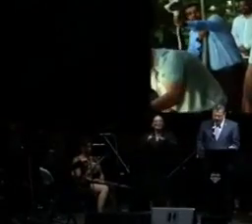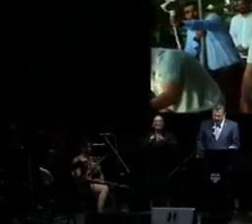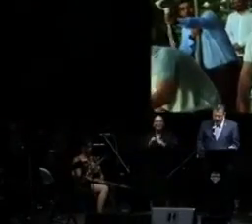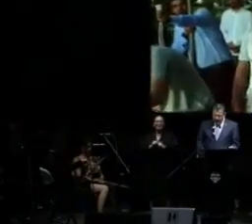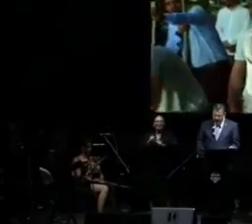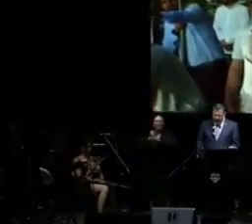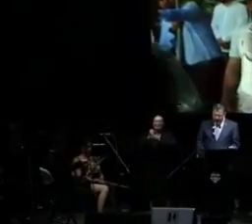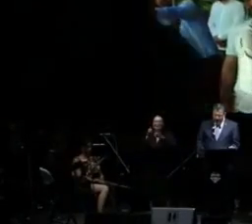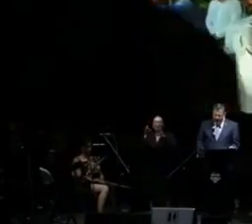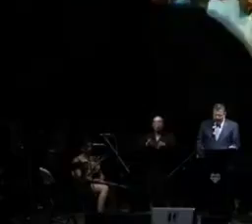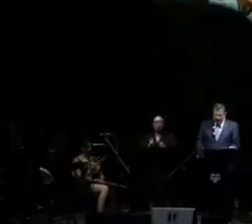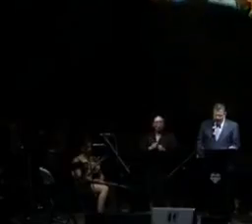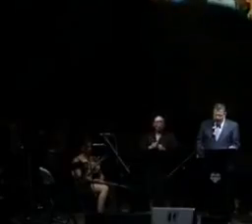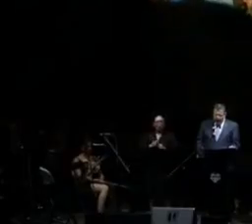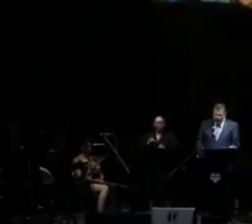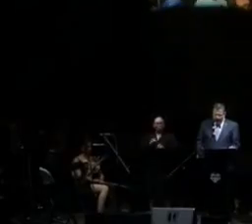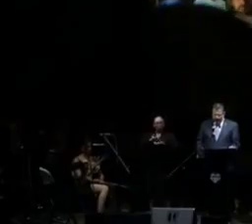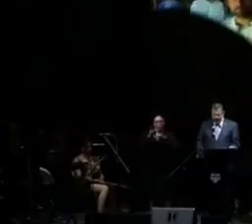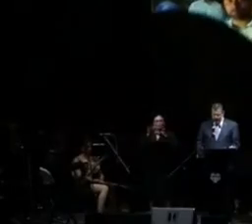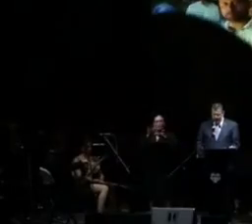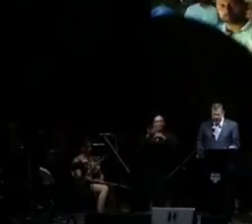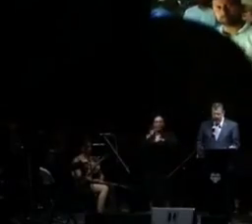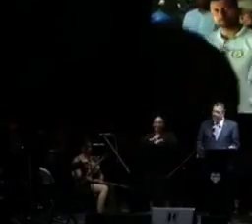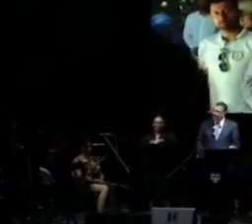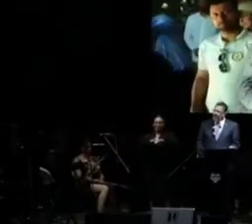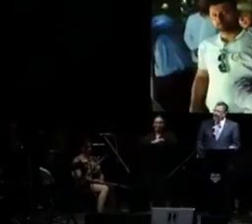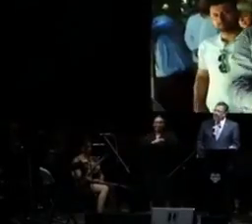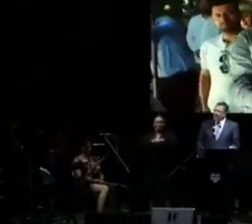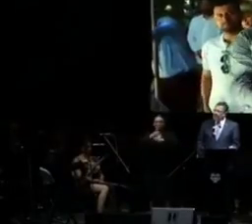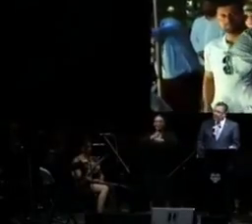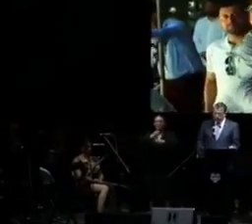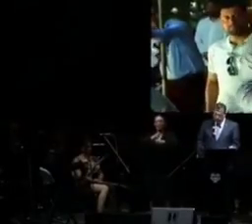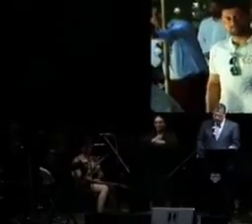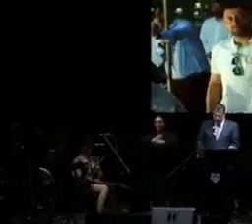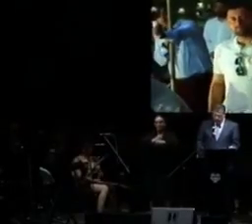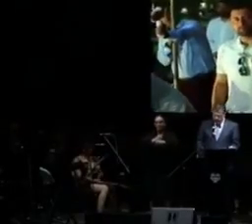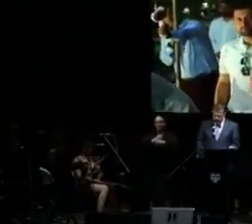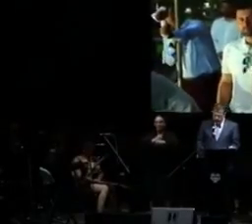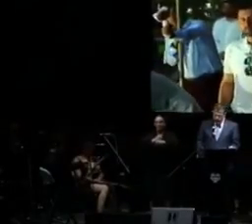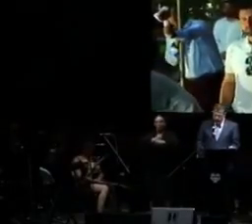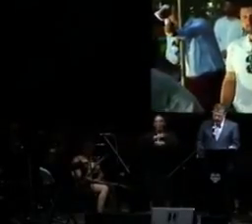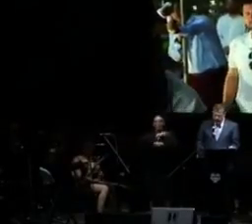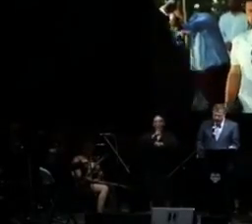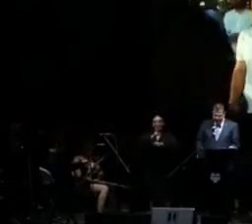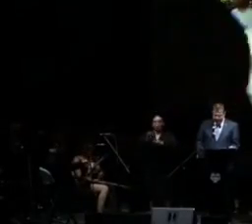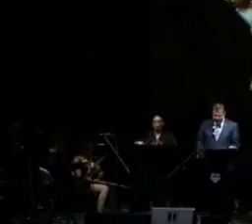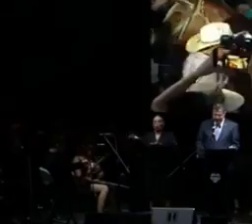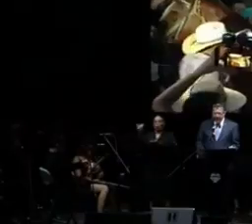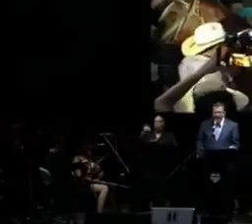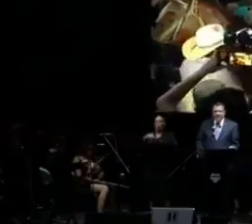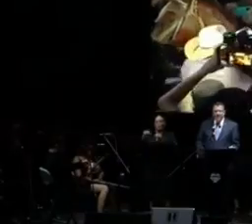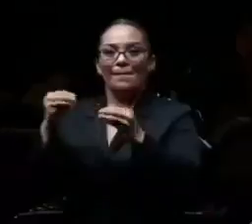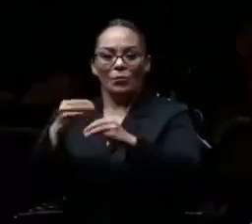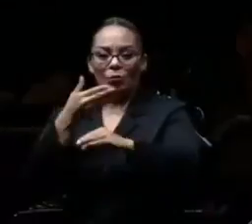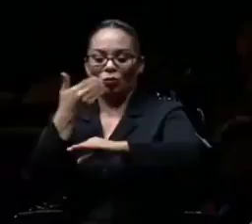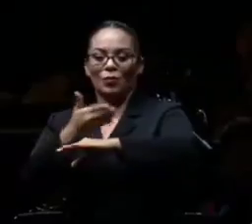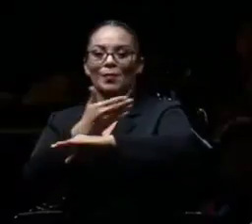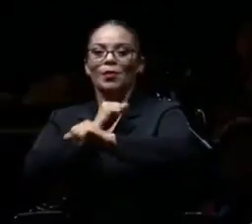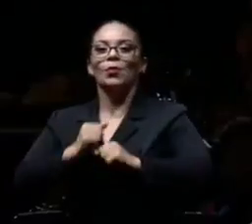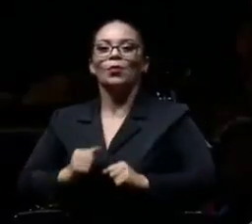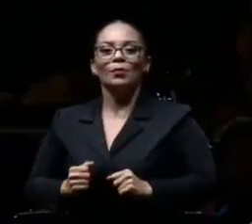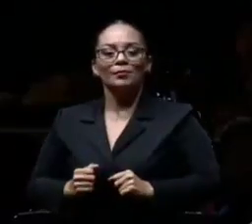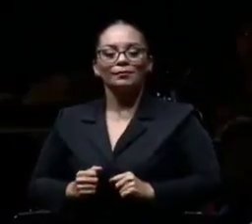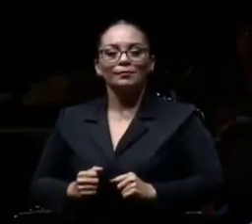trabajadores que en cada jornada vuelven más próspero a nuestro país de los